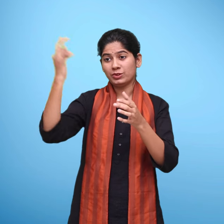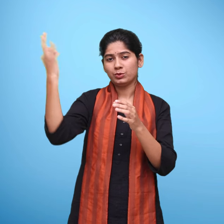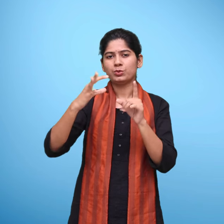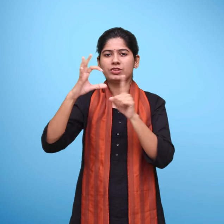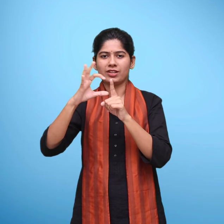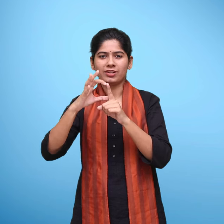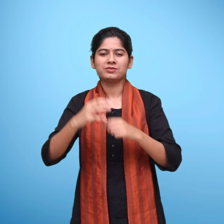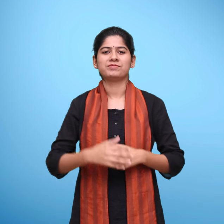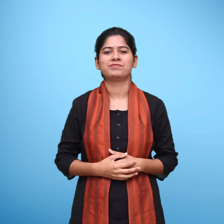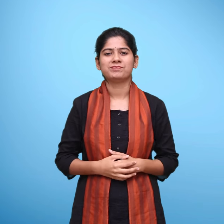नई दिल्ली